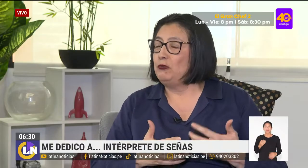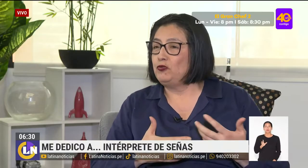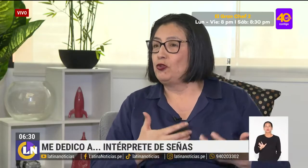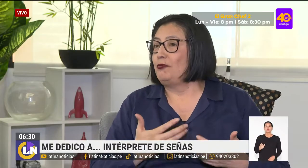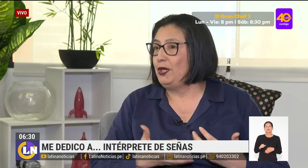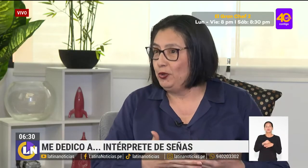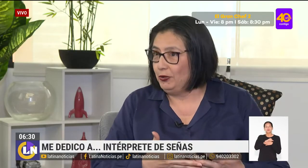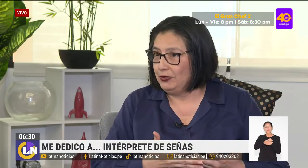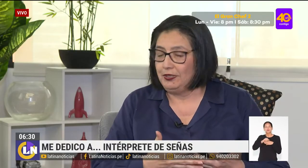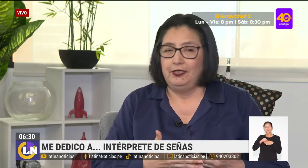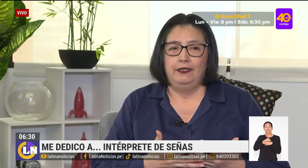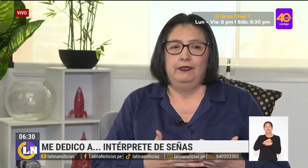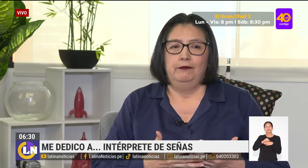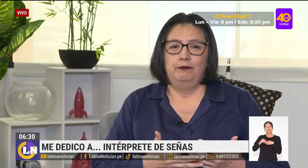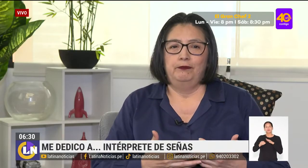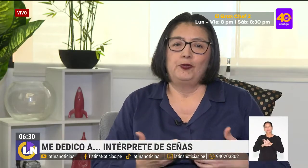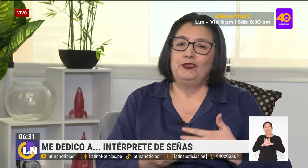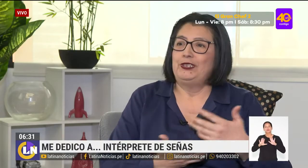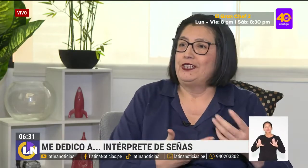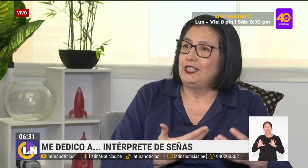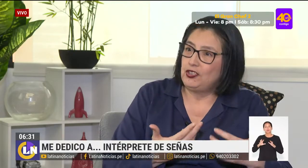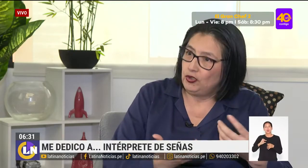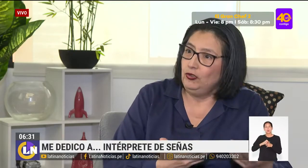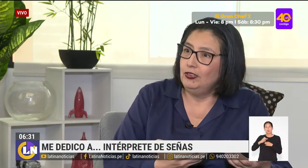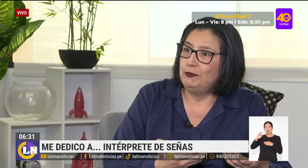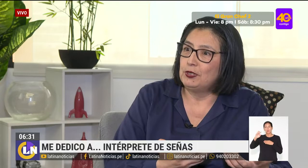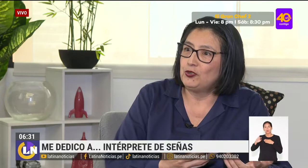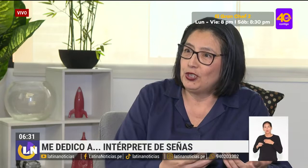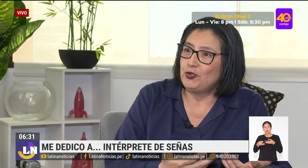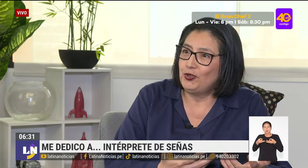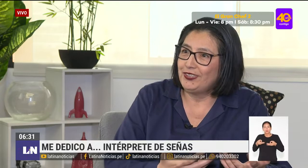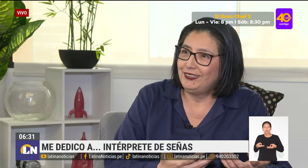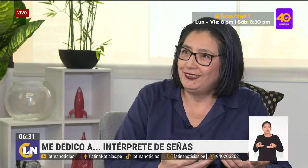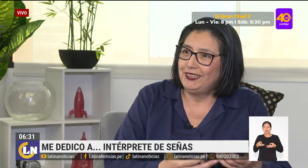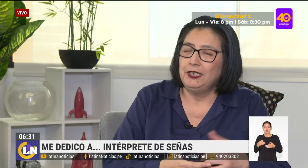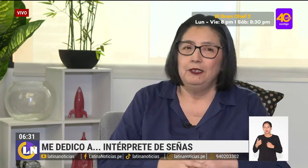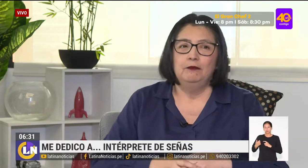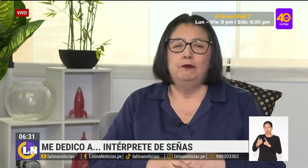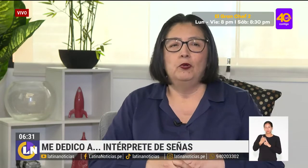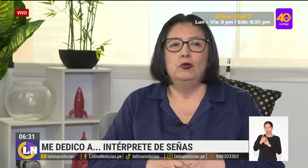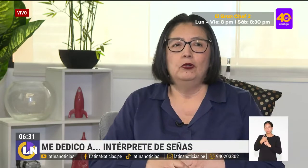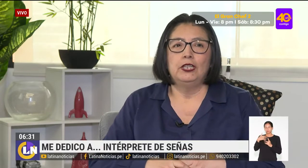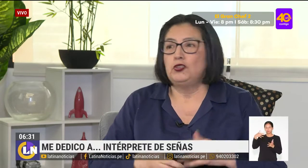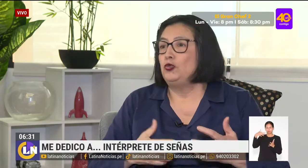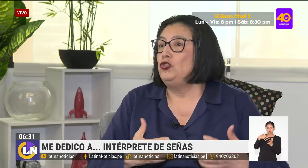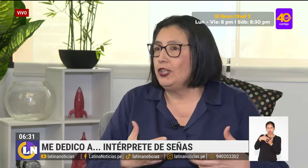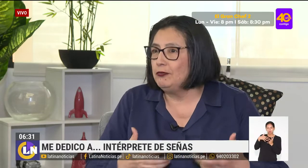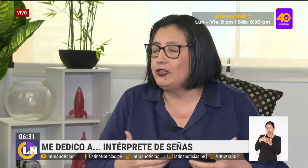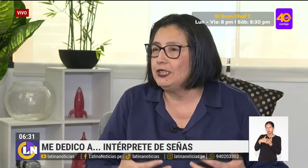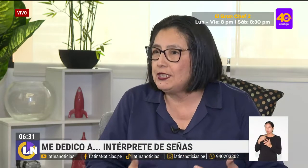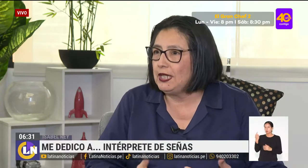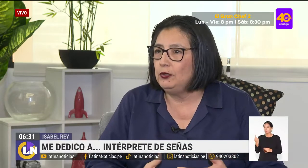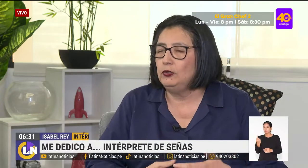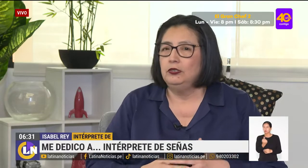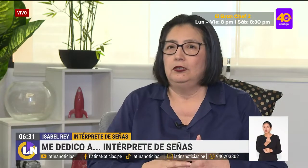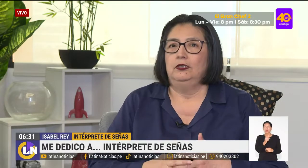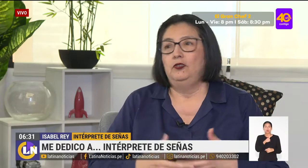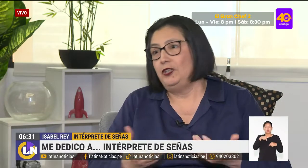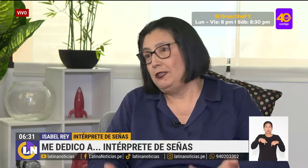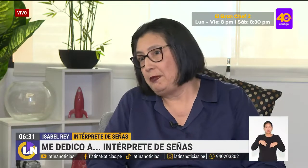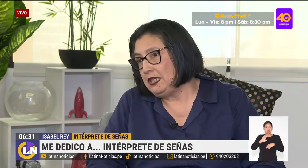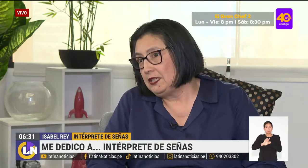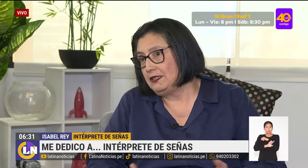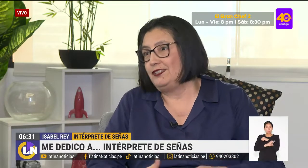o no hemos formado por nuestra relación con las personas sordas, por estudios que hemos realizado,